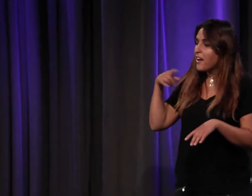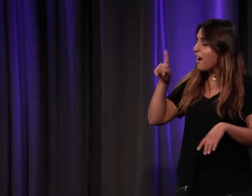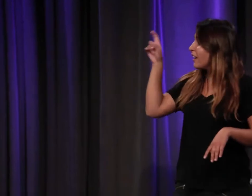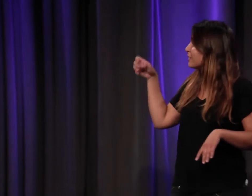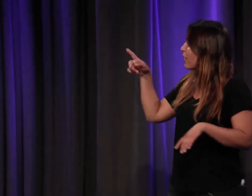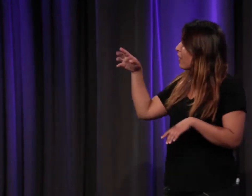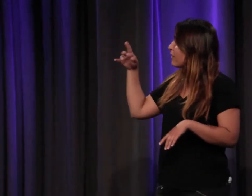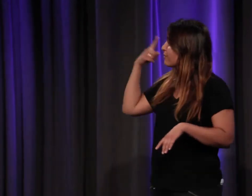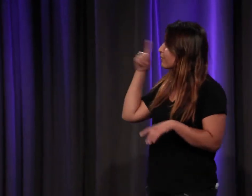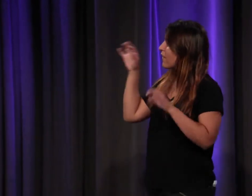alors moi j une question